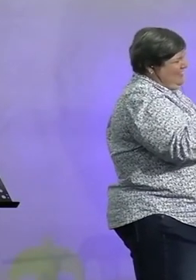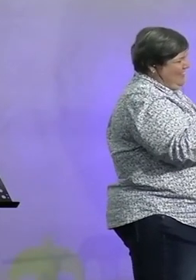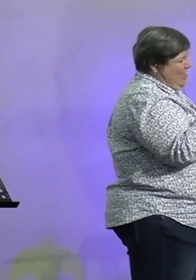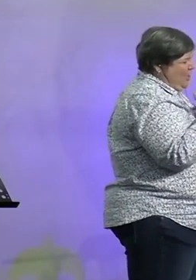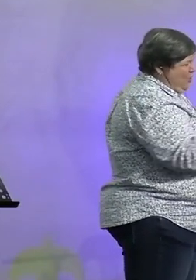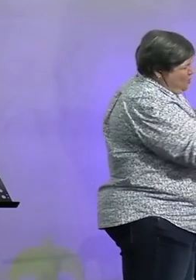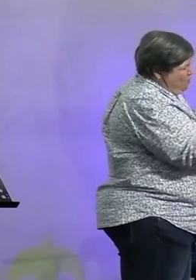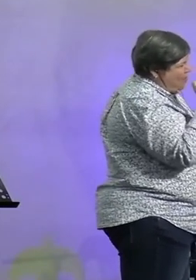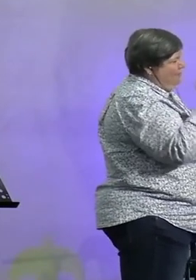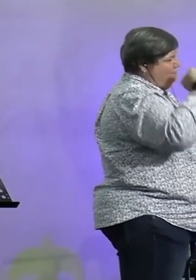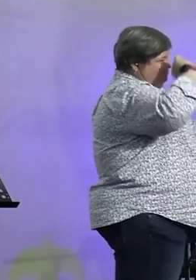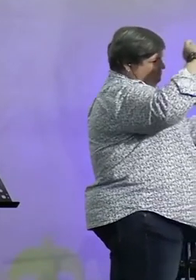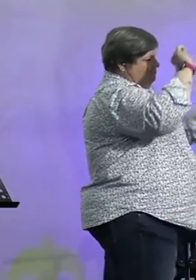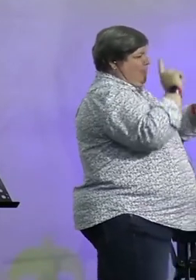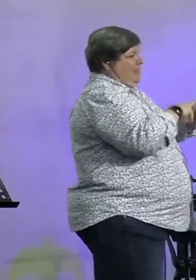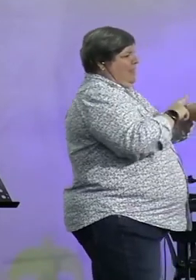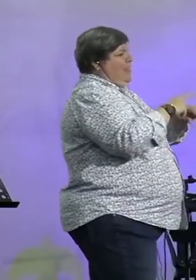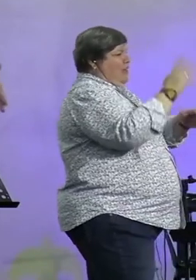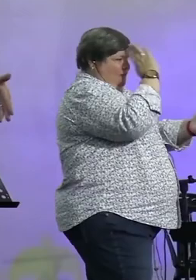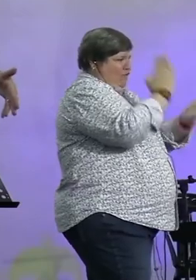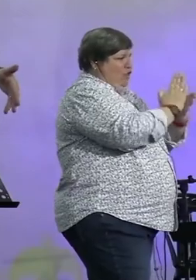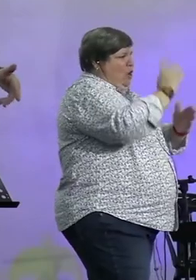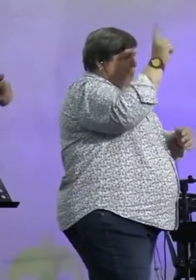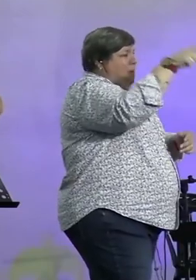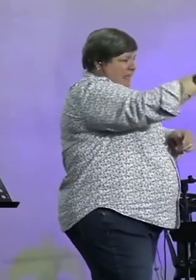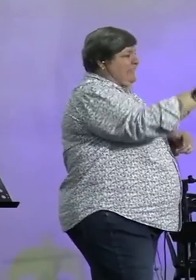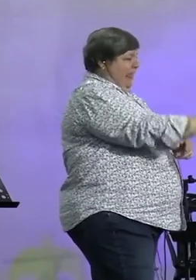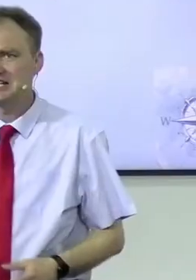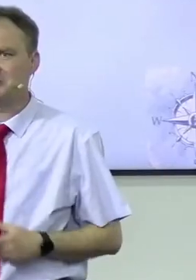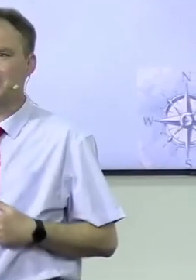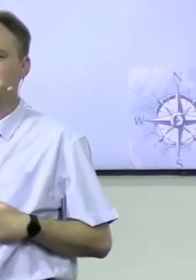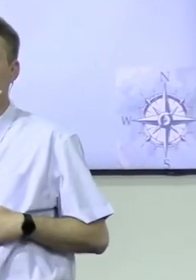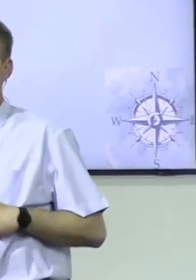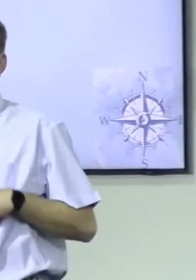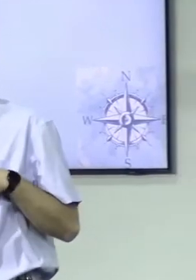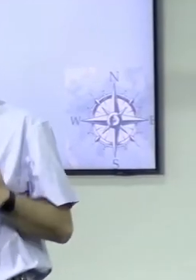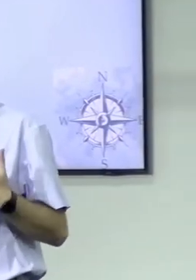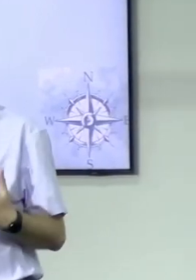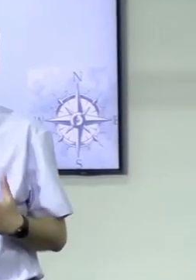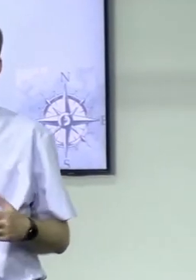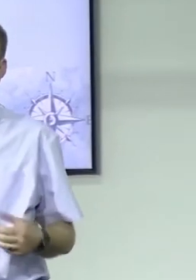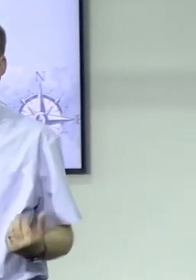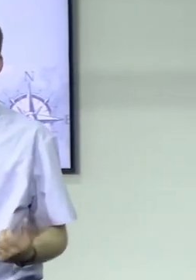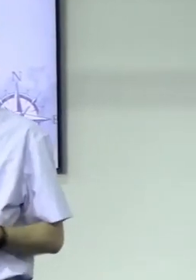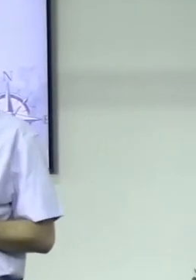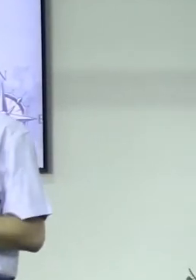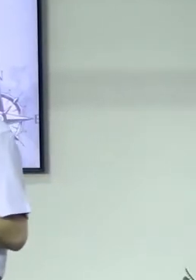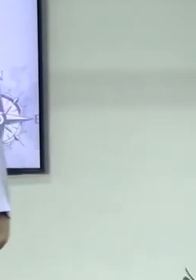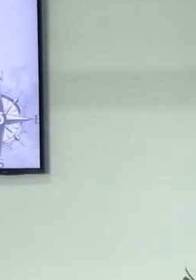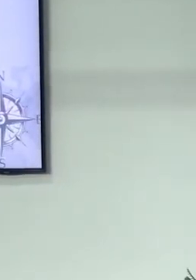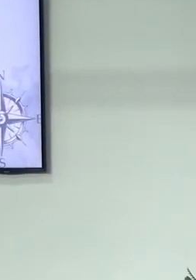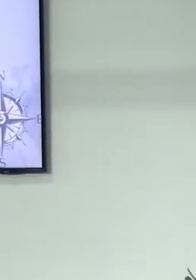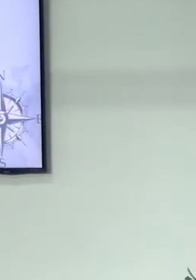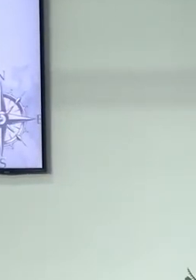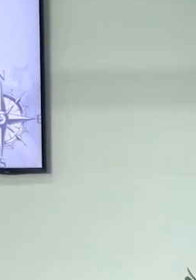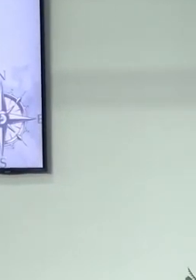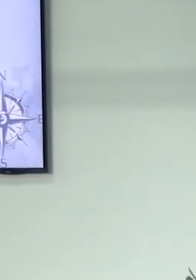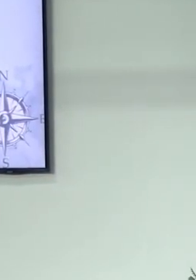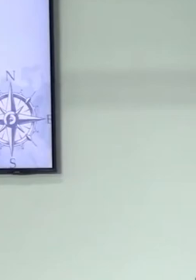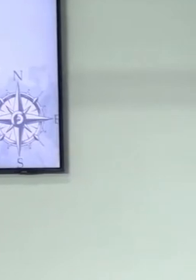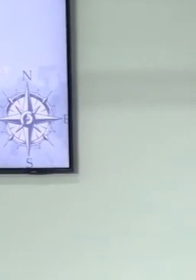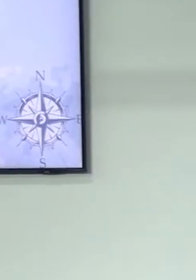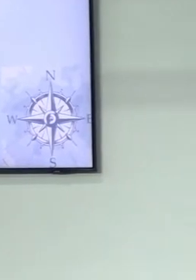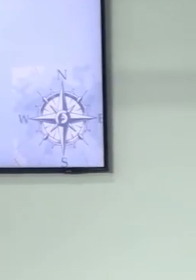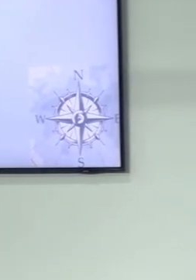is klaar. En dit is nog nie klaar nie. Vertrouw vir my, jy is nog hier. Oké? So, dit is wat ek en jy vir mykaar moet sê, ek moet doelbewus, my